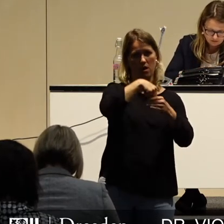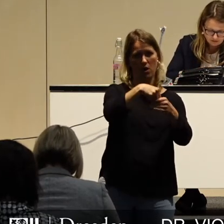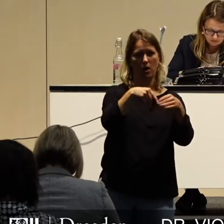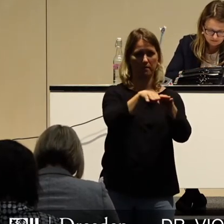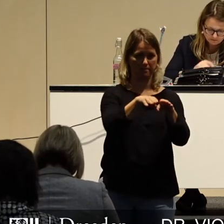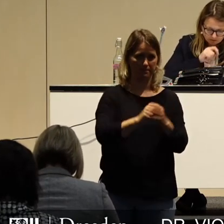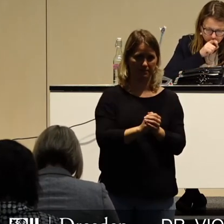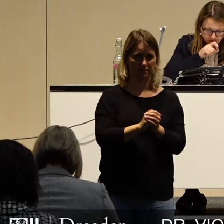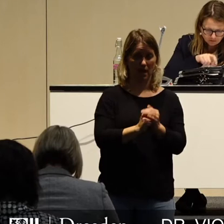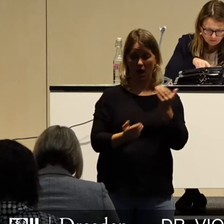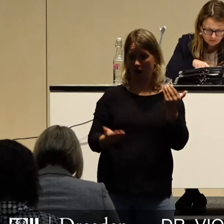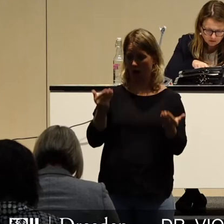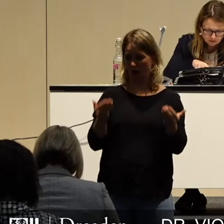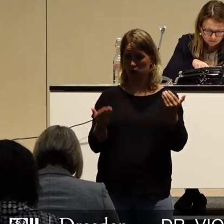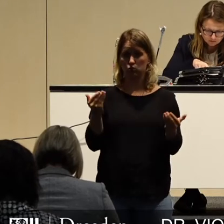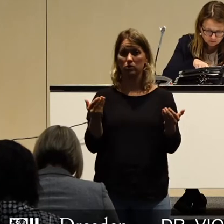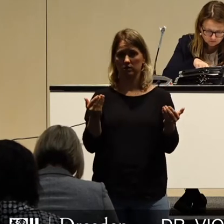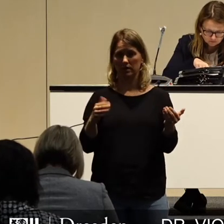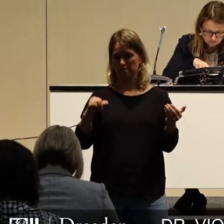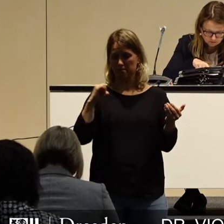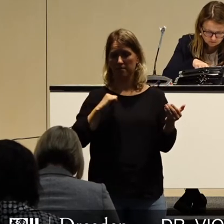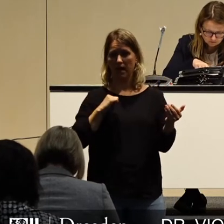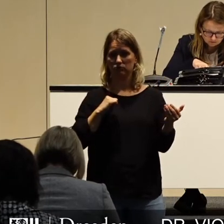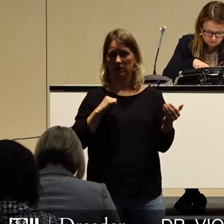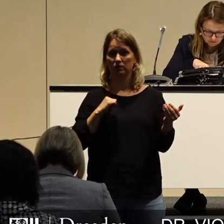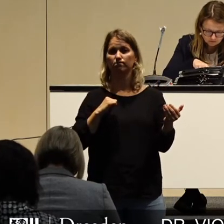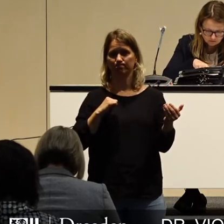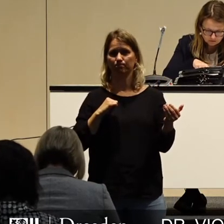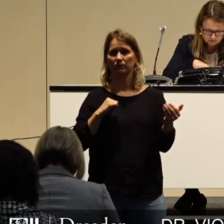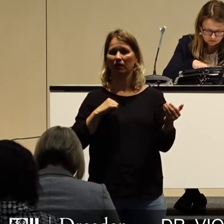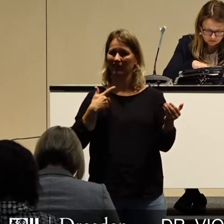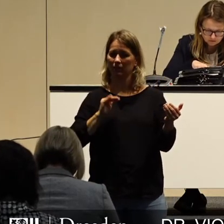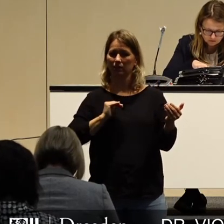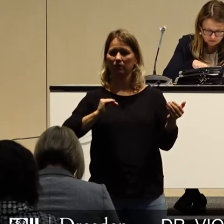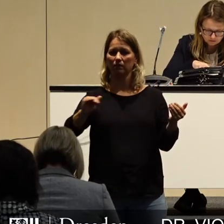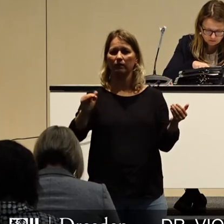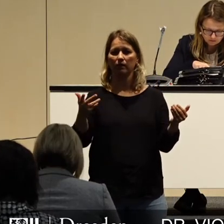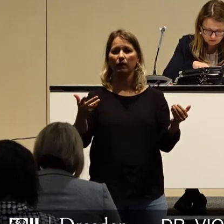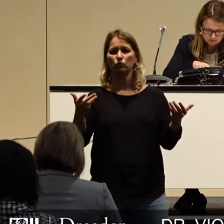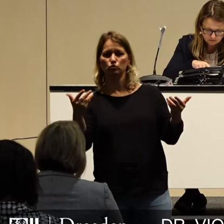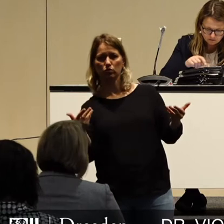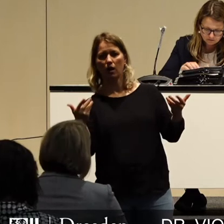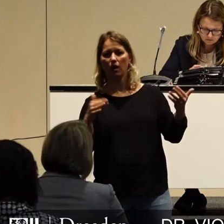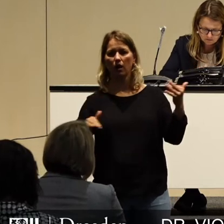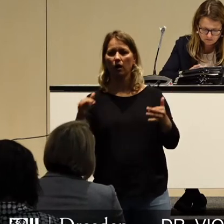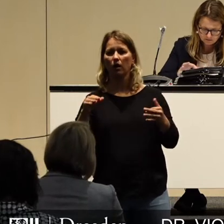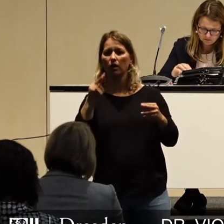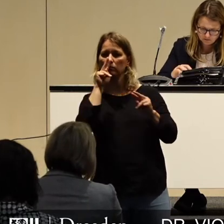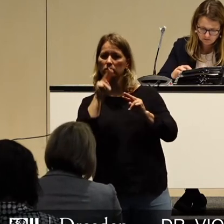Sternthaler schaut von unten aus Sicht der Halb- und Ohnmächtigen auf ihre Welt und handelt danach.